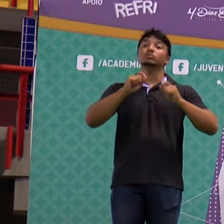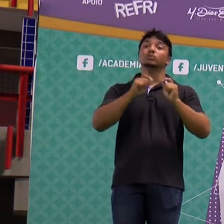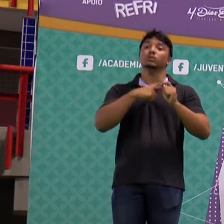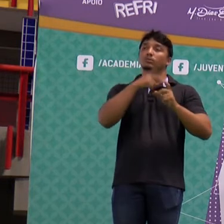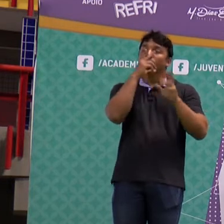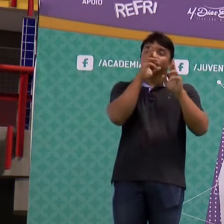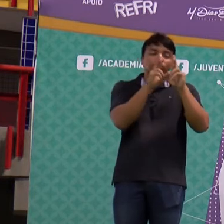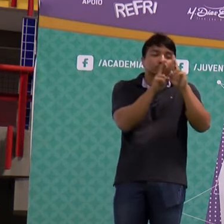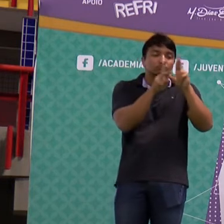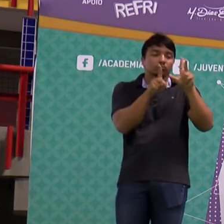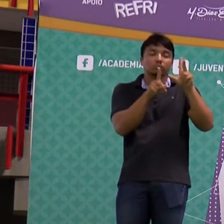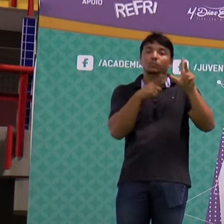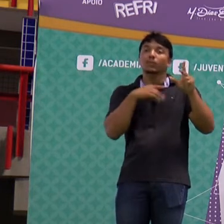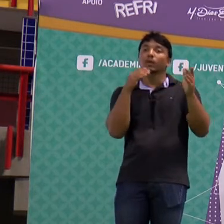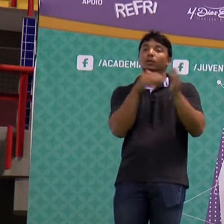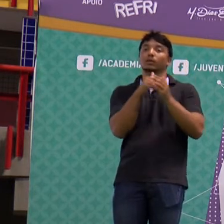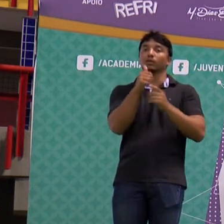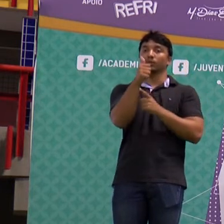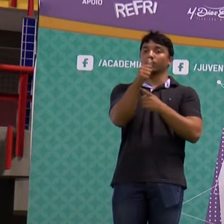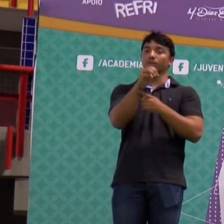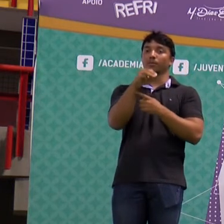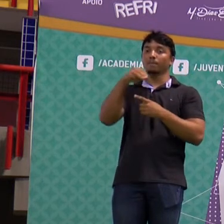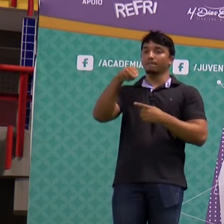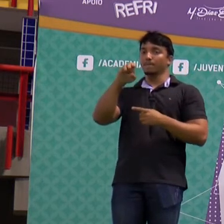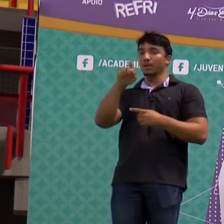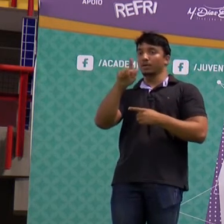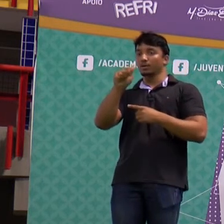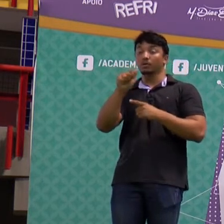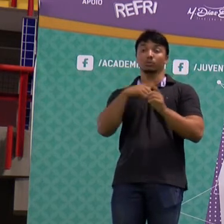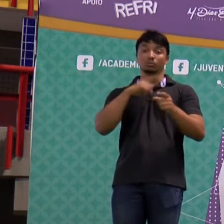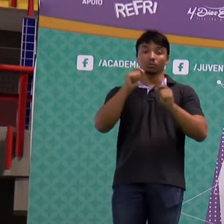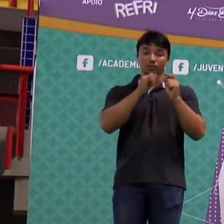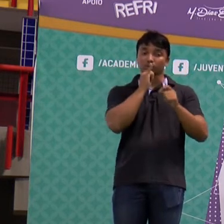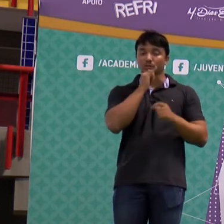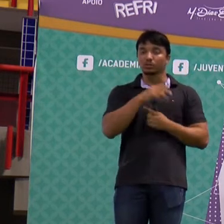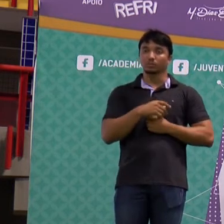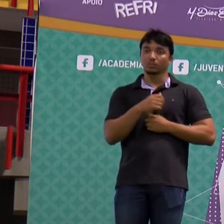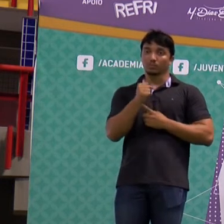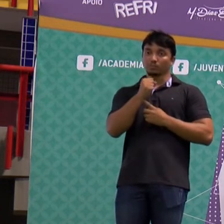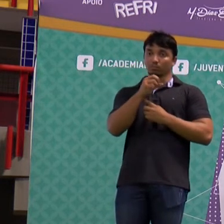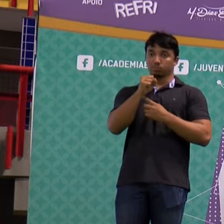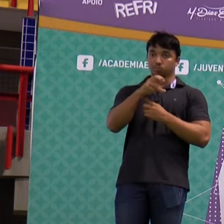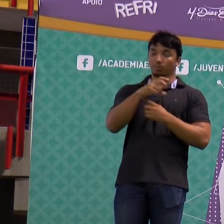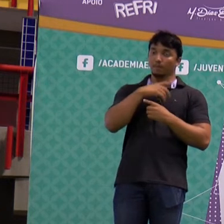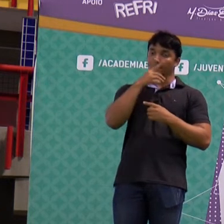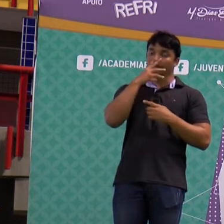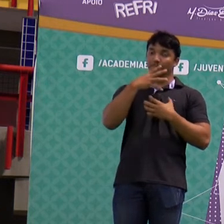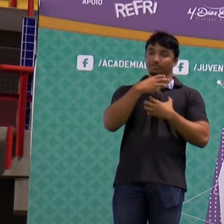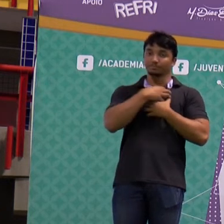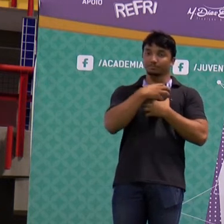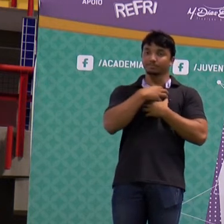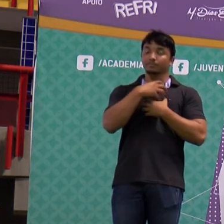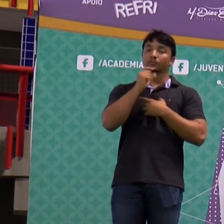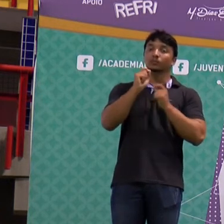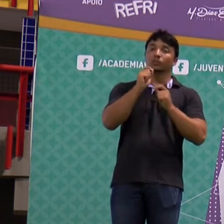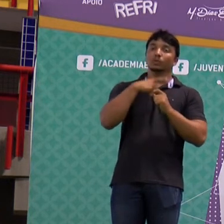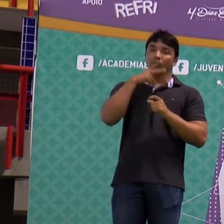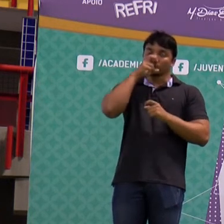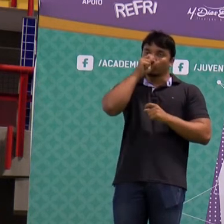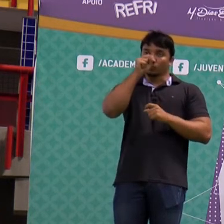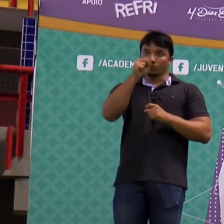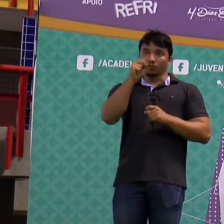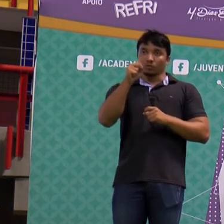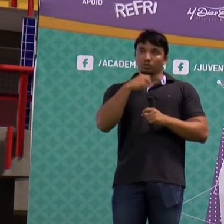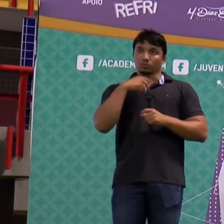diferença seja de até 10 hertz. Então, no batimento, você fica tendo uma onda que vai dar uma interferência forte,